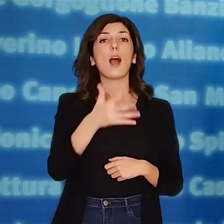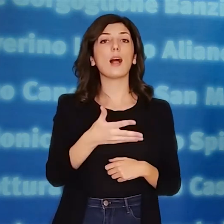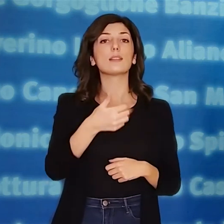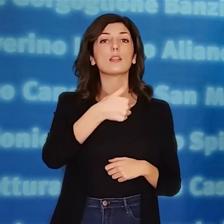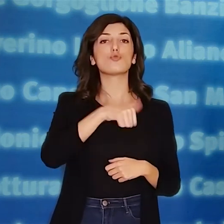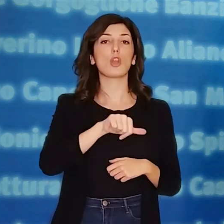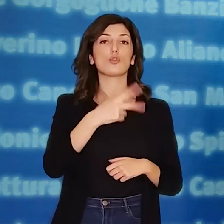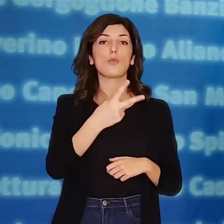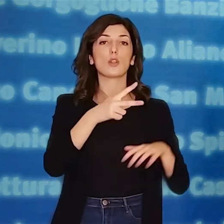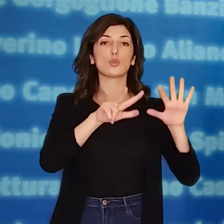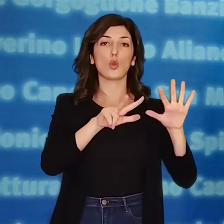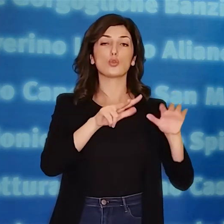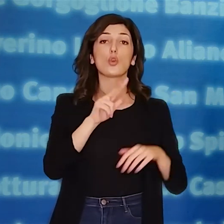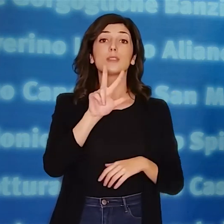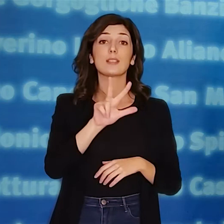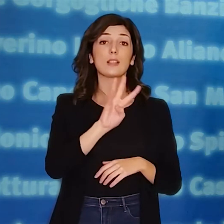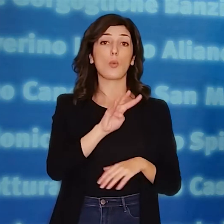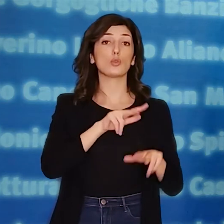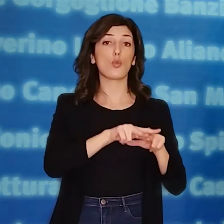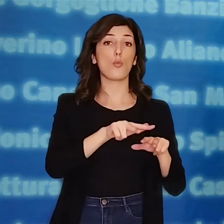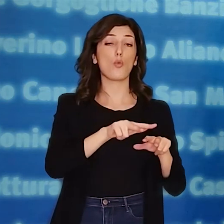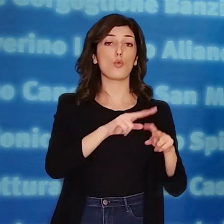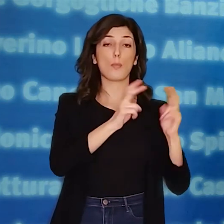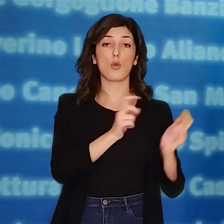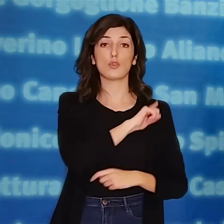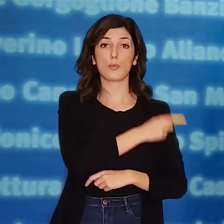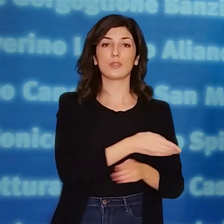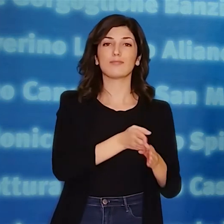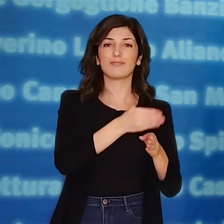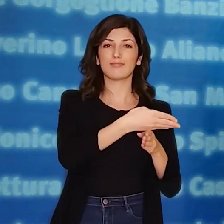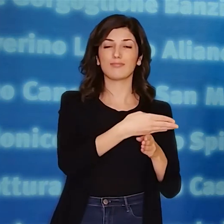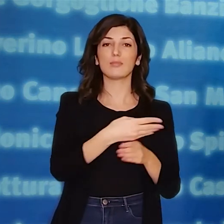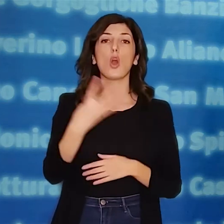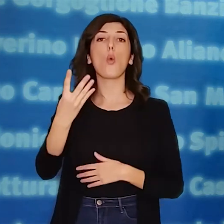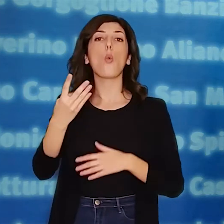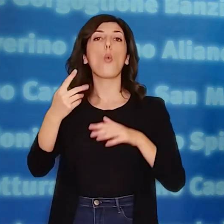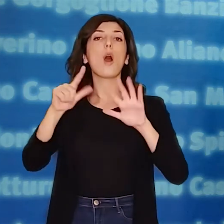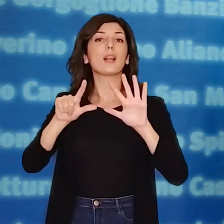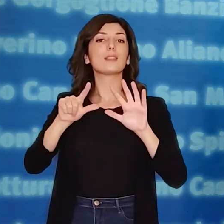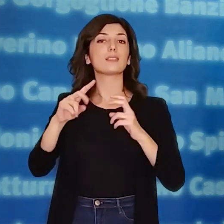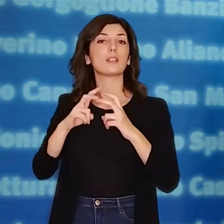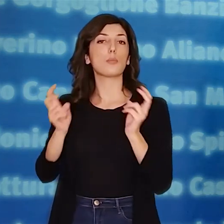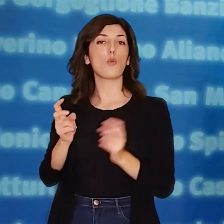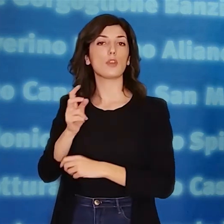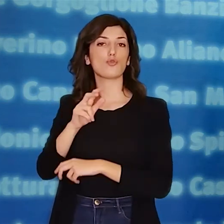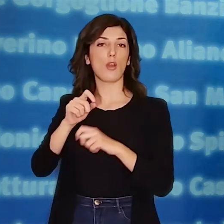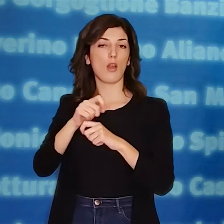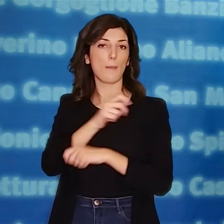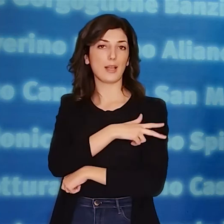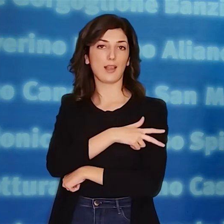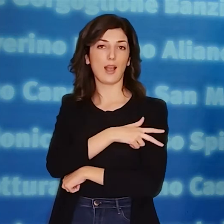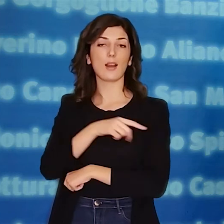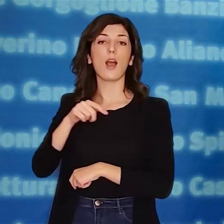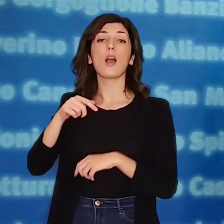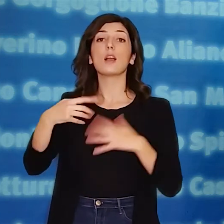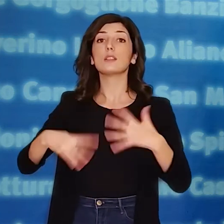capoluogo. I rimanenti 128 sono distribuiti in 34 comuni della provincia. 47 sono attribuiti alla